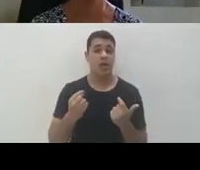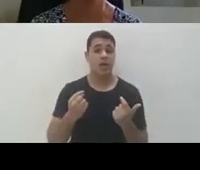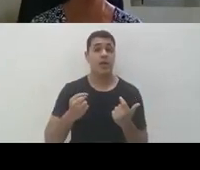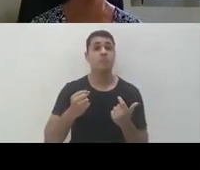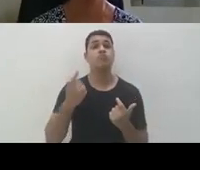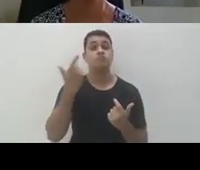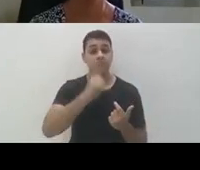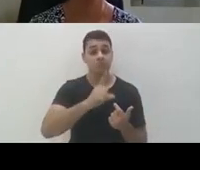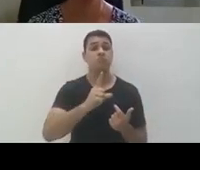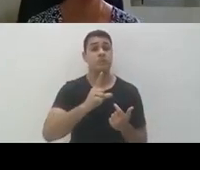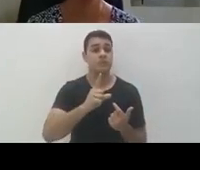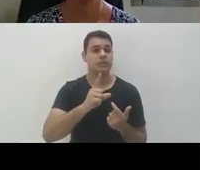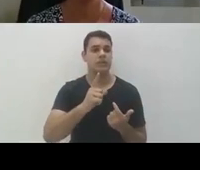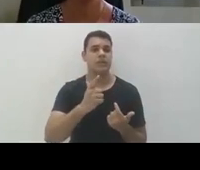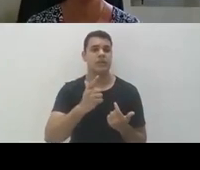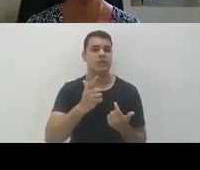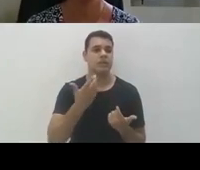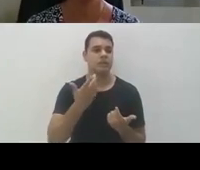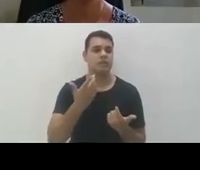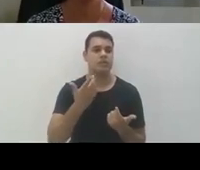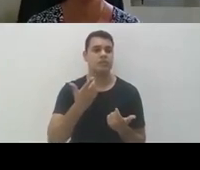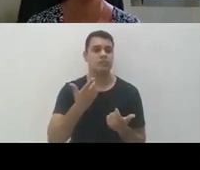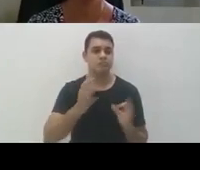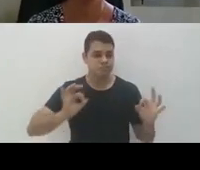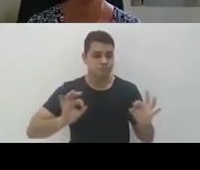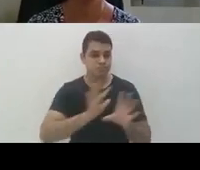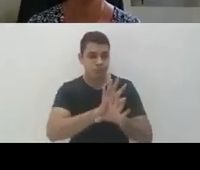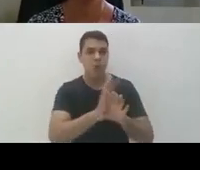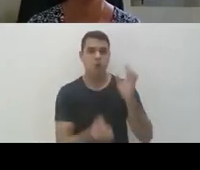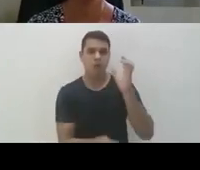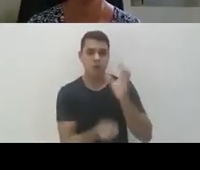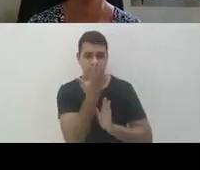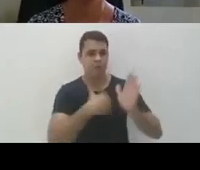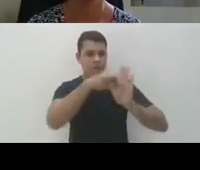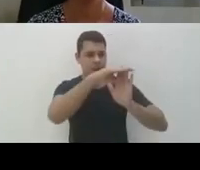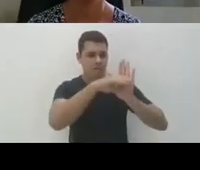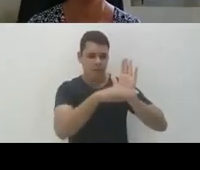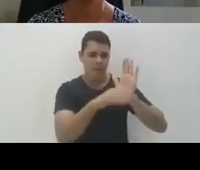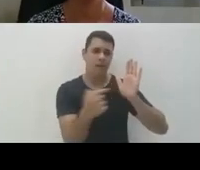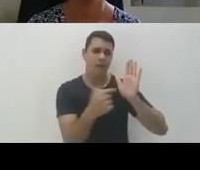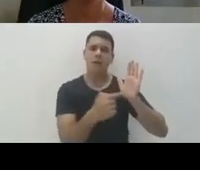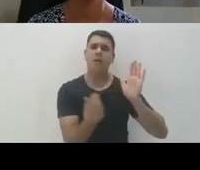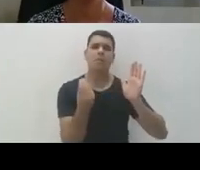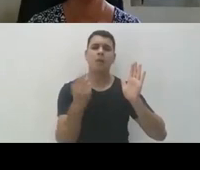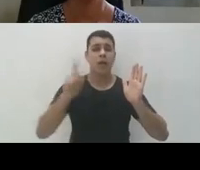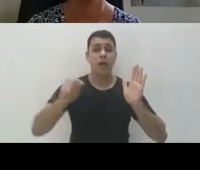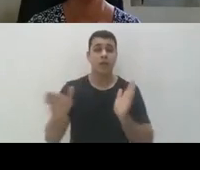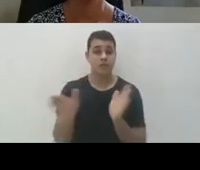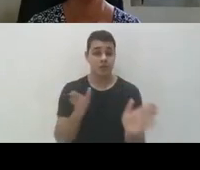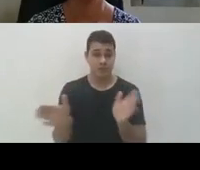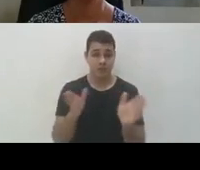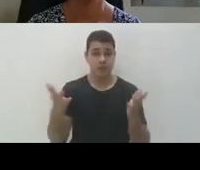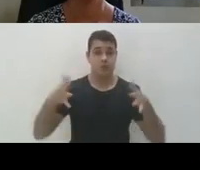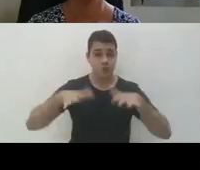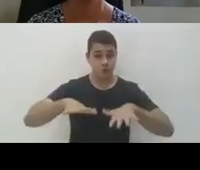concretização, a concretização das medidas de inclusão, de acessibilidade e